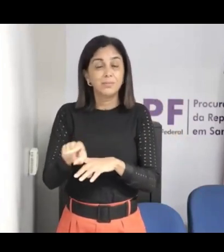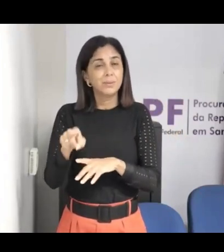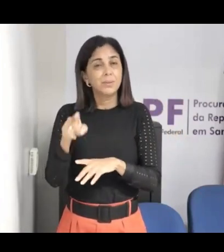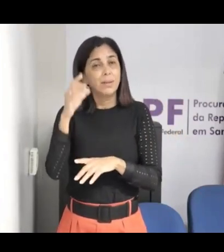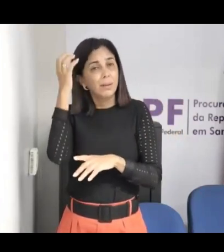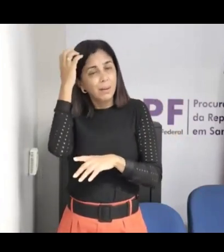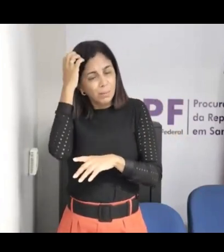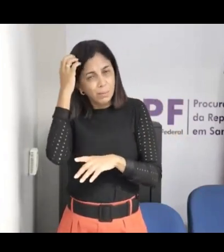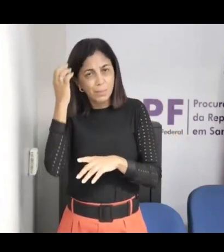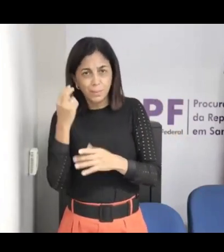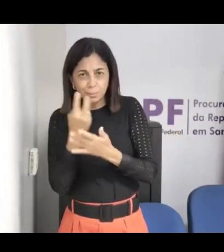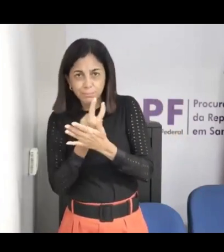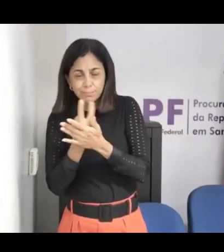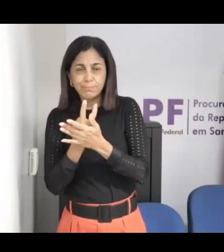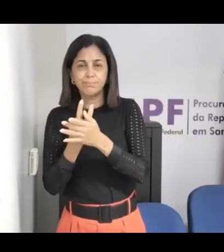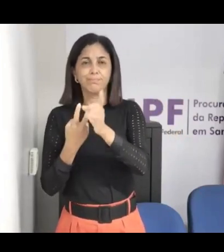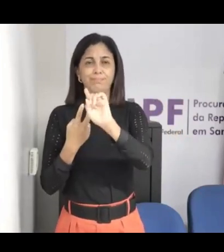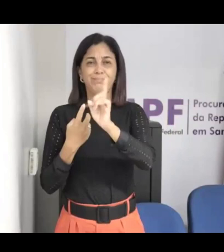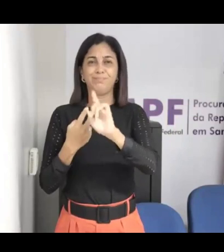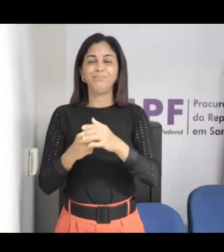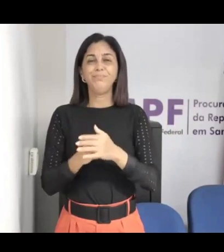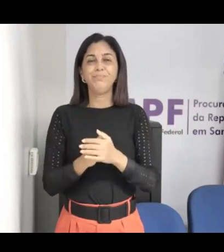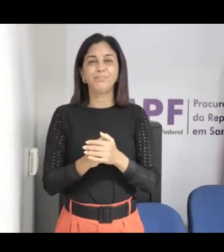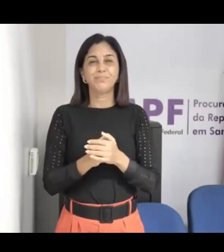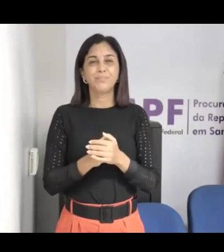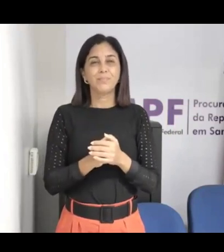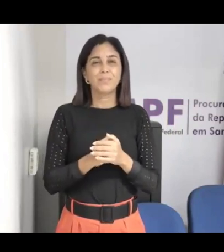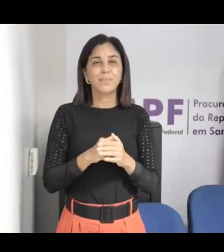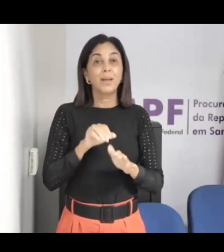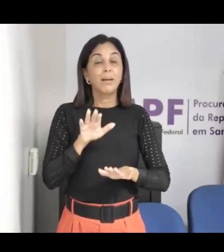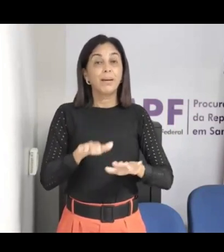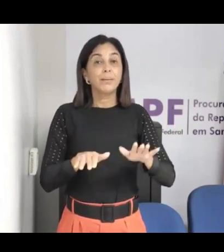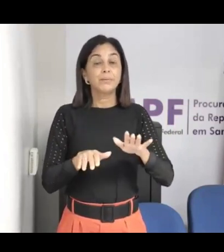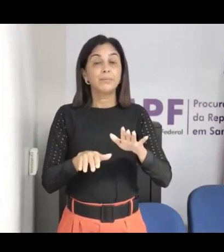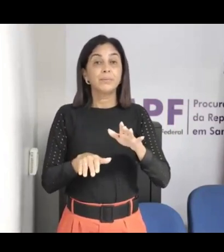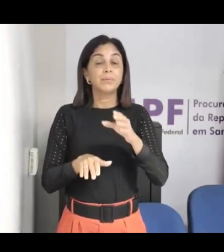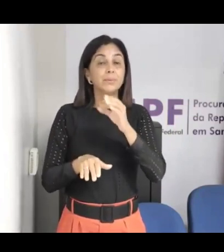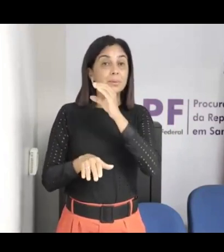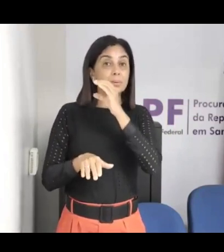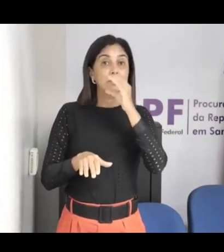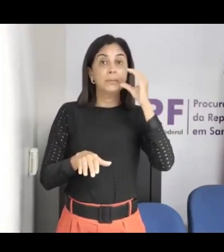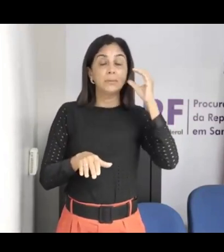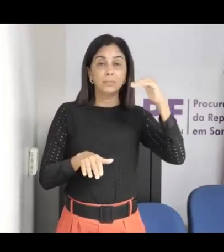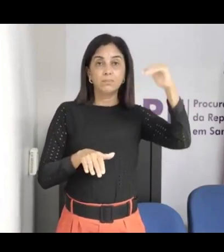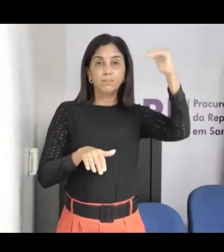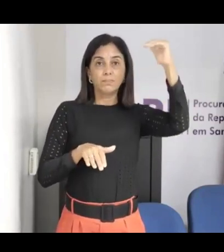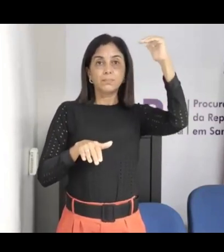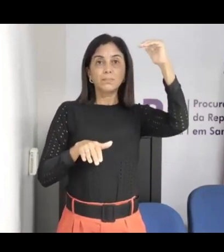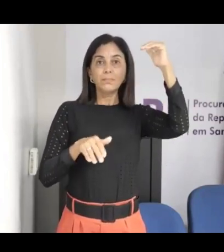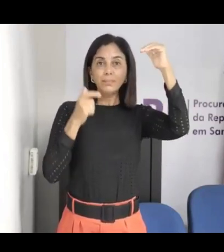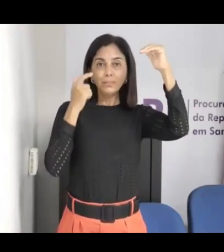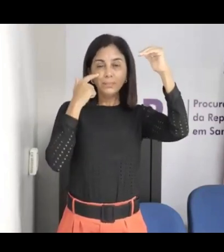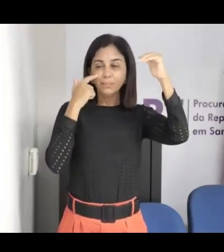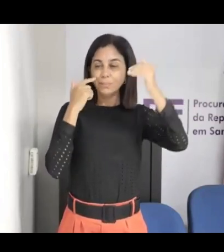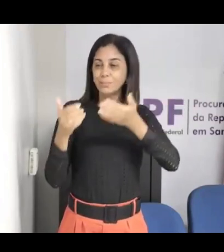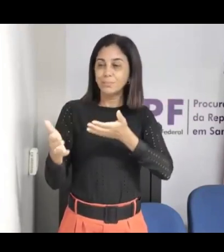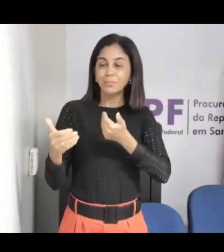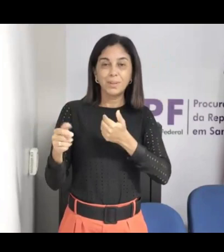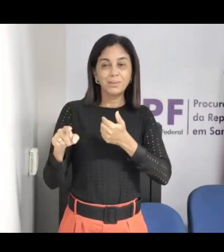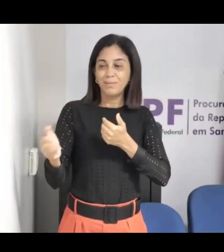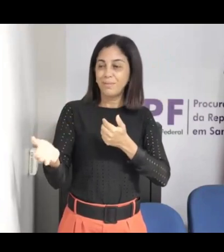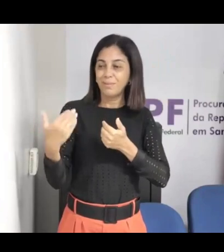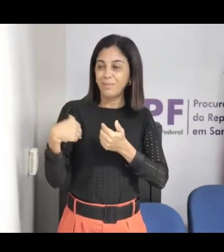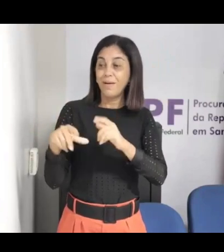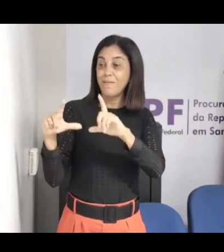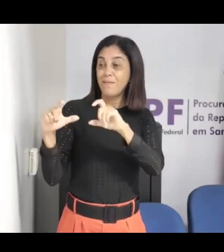aquilo, né, um adulto coagindo ele a mandar uma foto, sem roupa, a criança vai e manda, imagina, ela acha que a